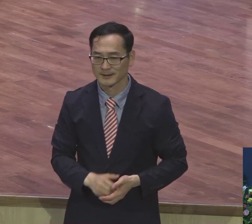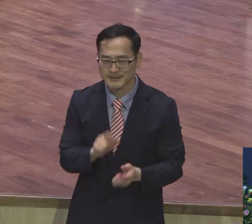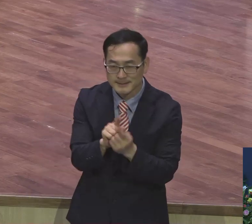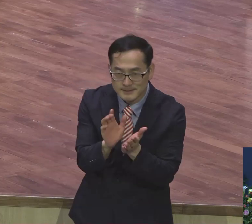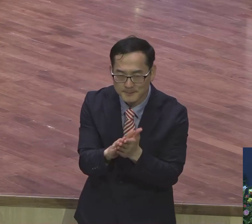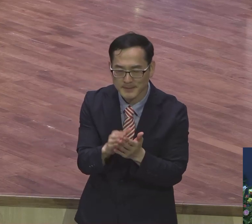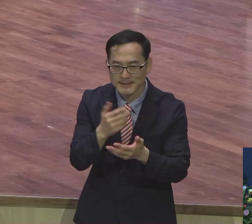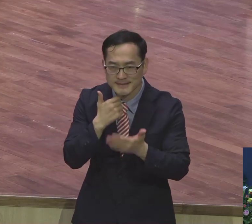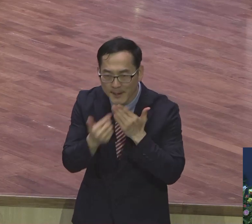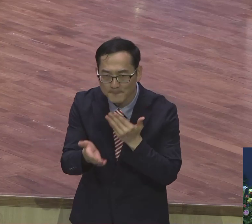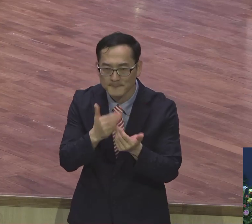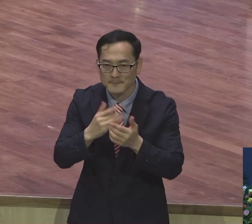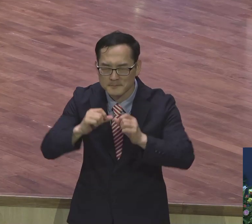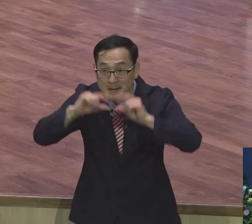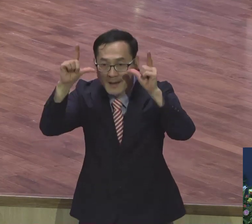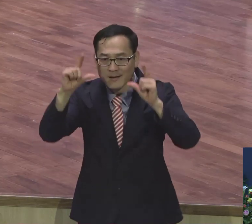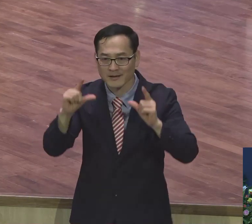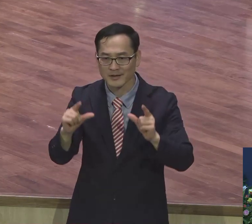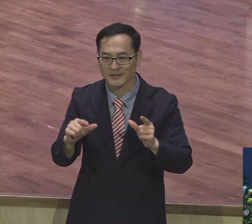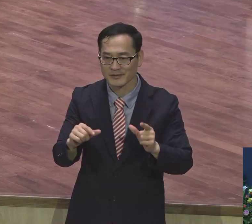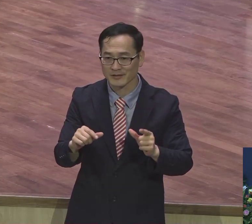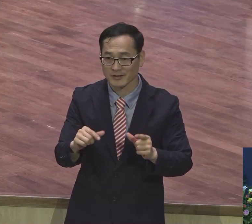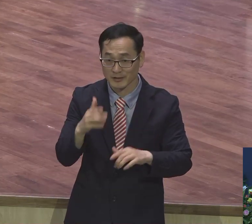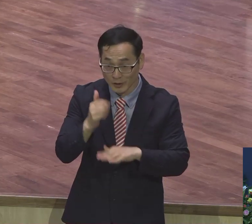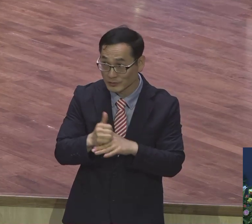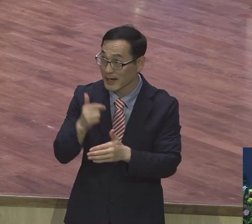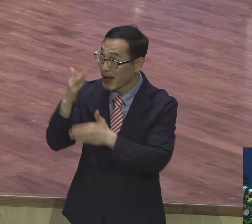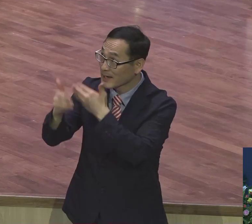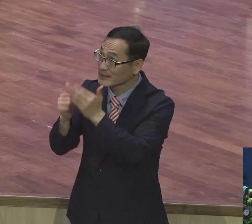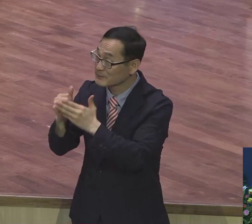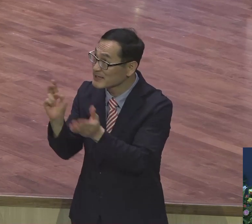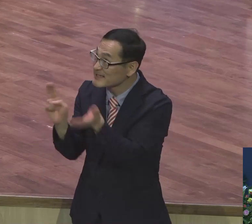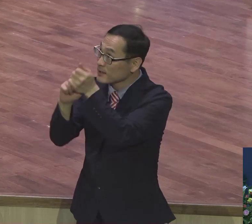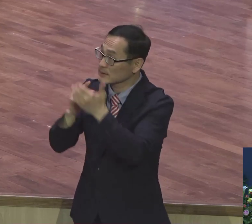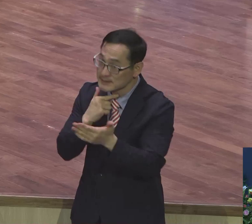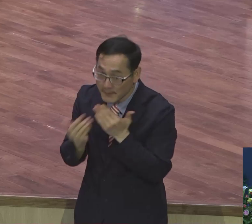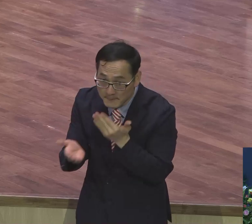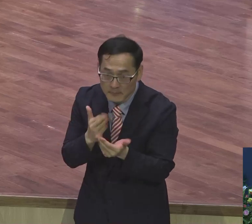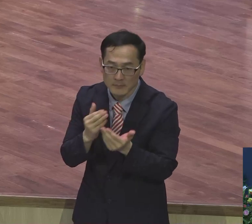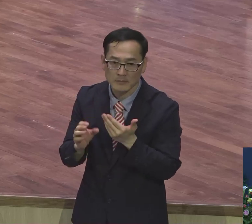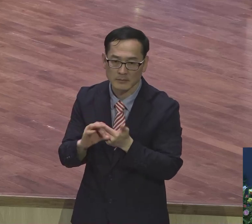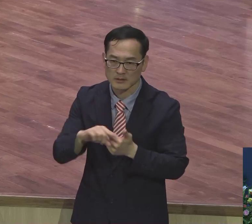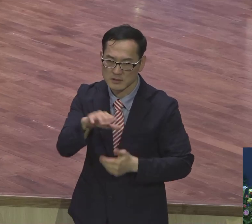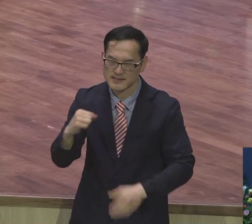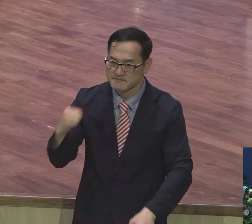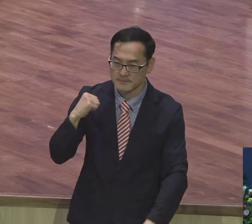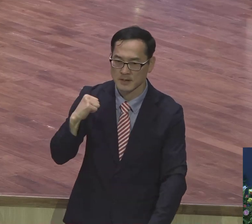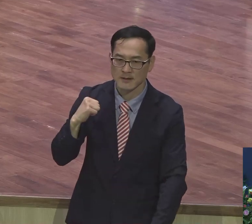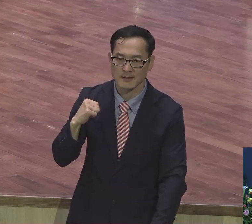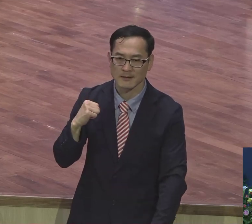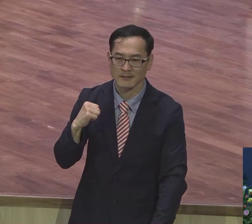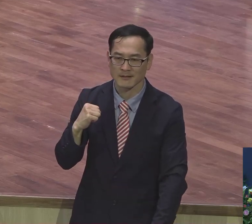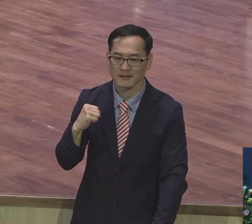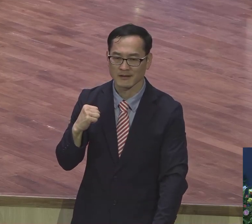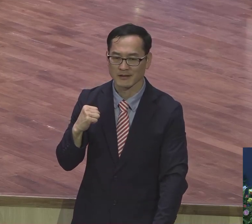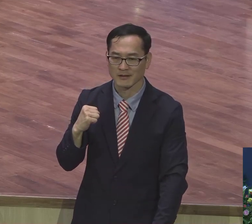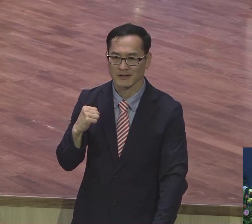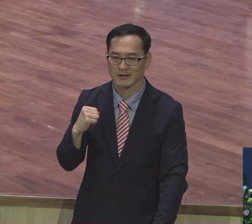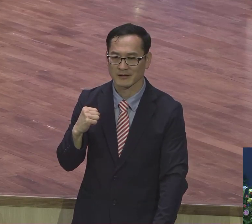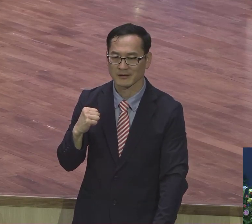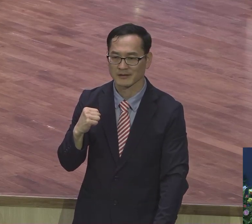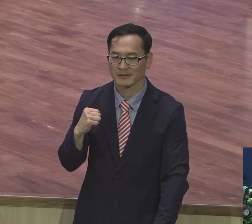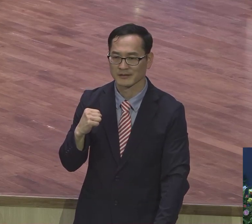되느냐 독수리 날개침을 모두 예를 예를 입에서 평신도 입에서